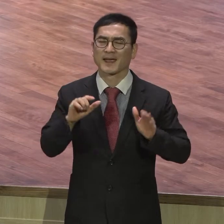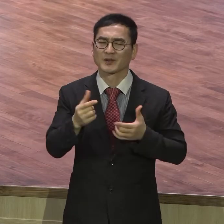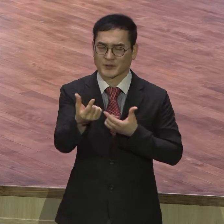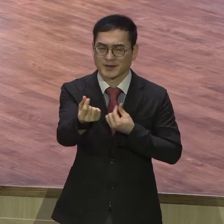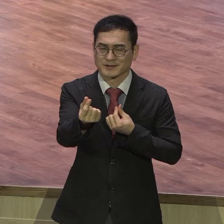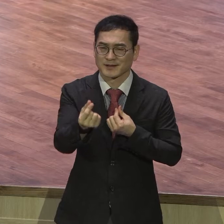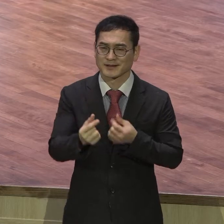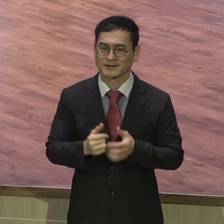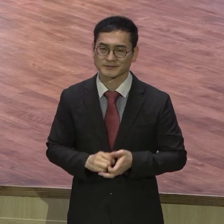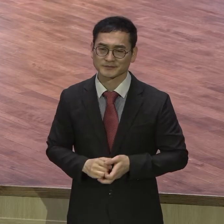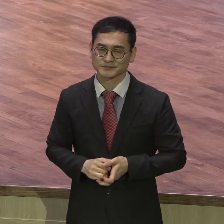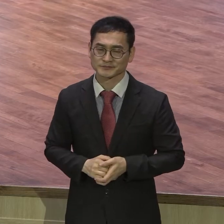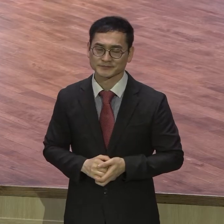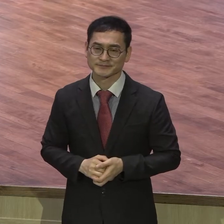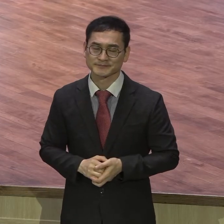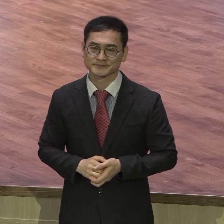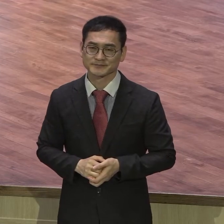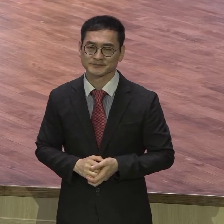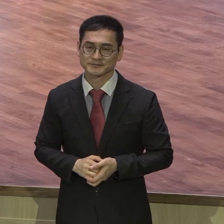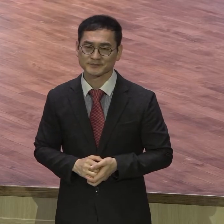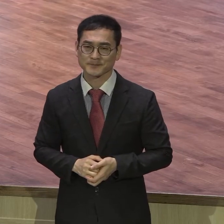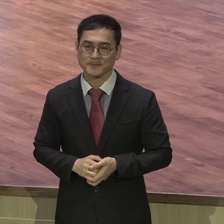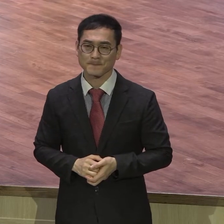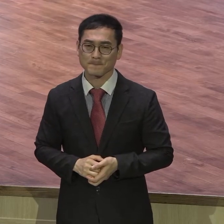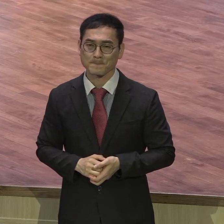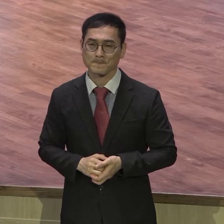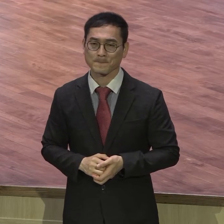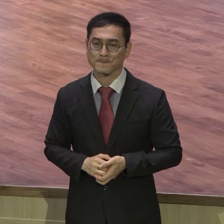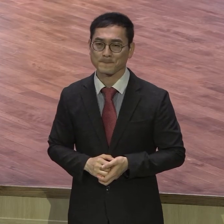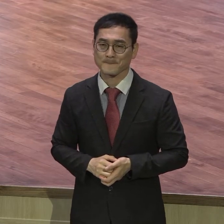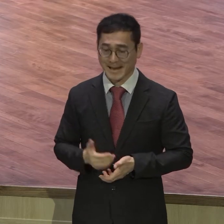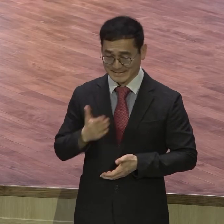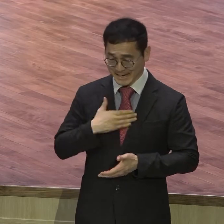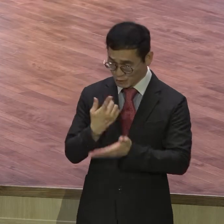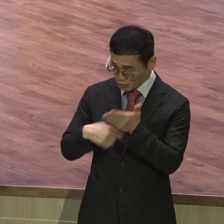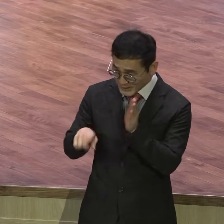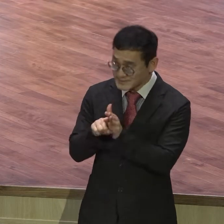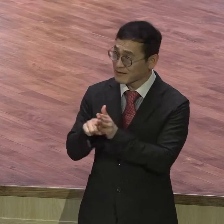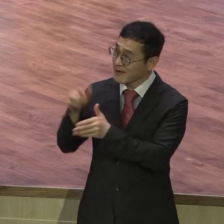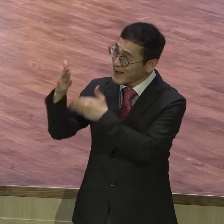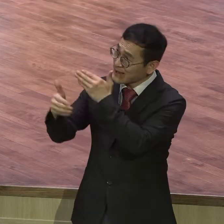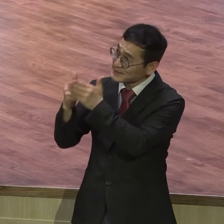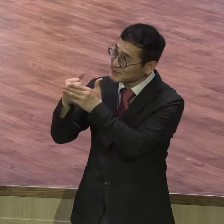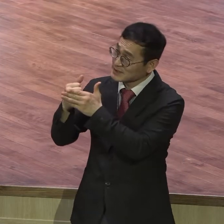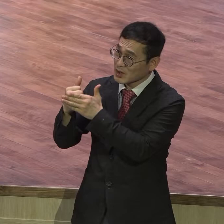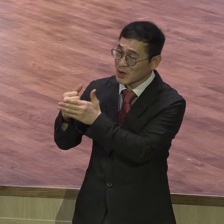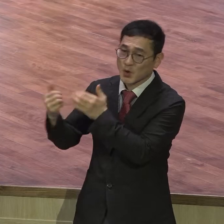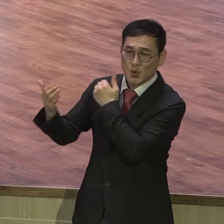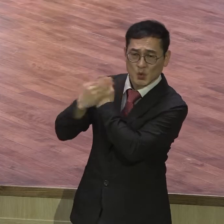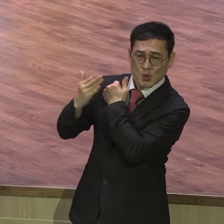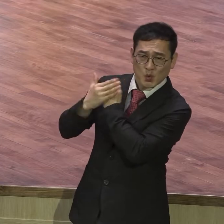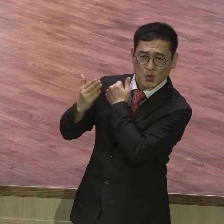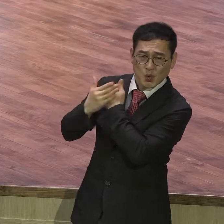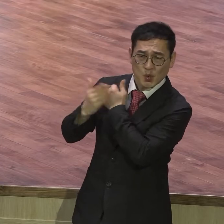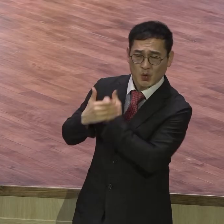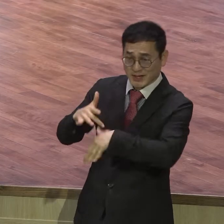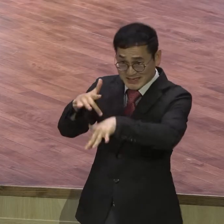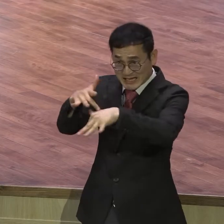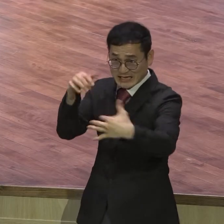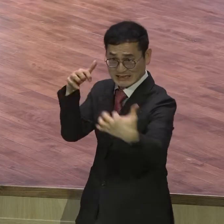자신을 위해서 싸우시는 하나님이심을 고백하고 있어요 나 대신 싸우신 하나님